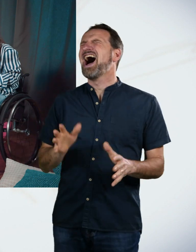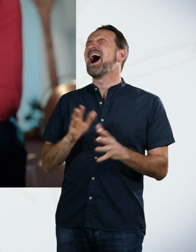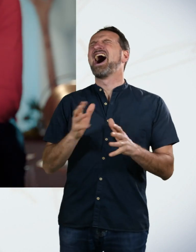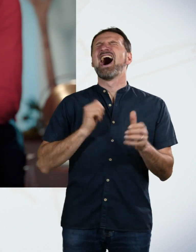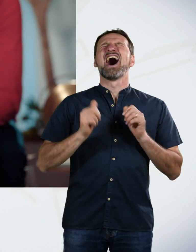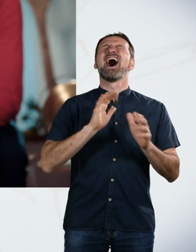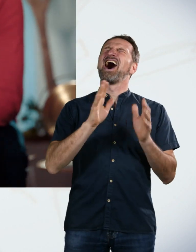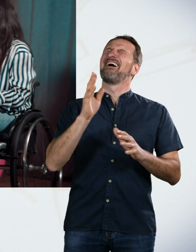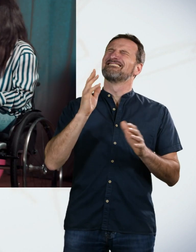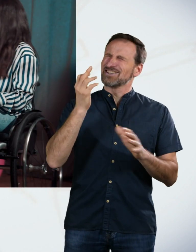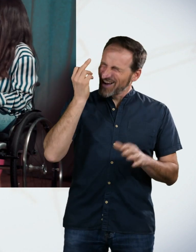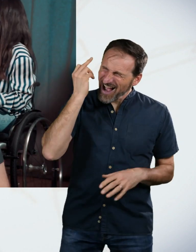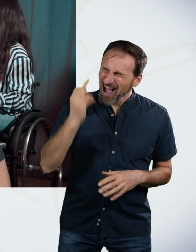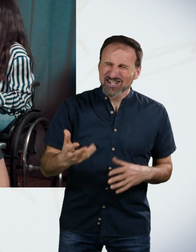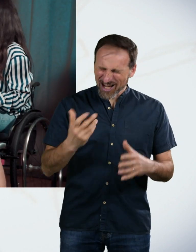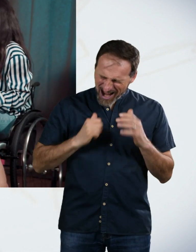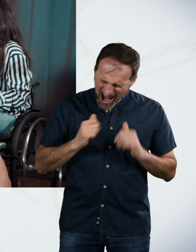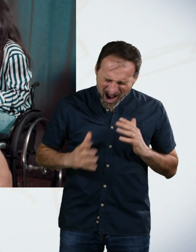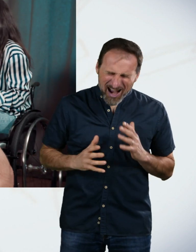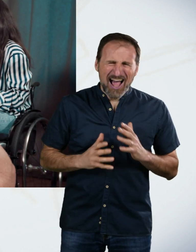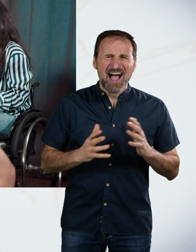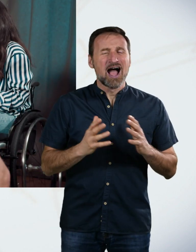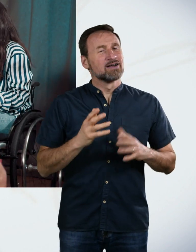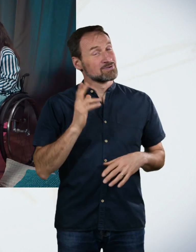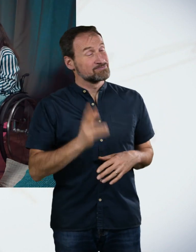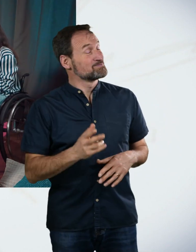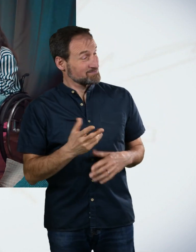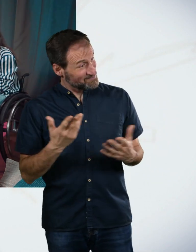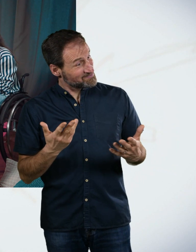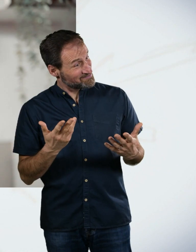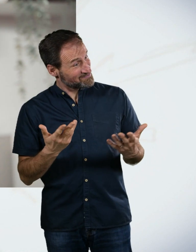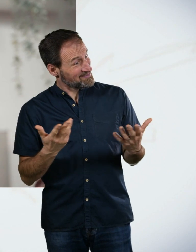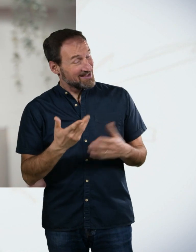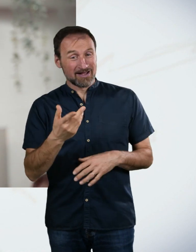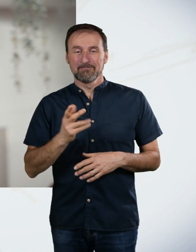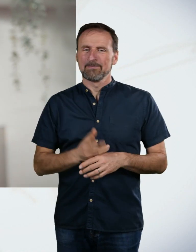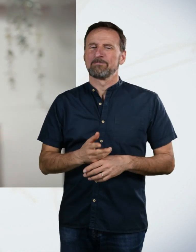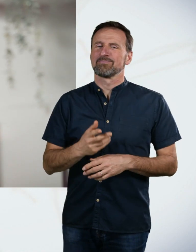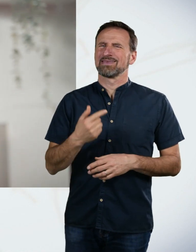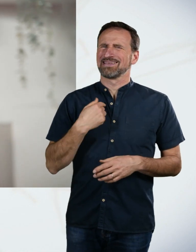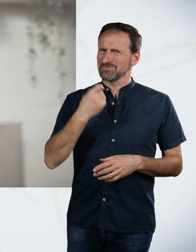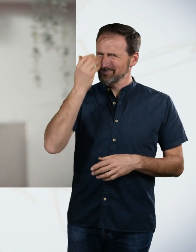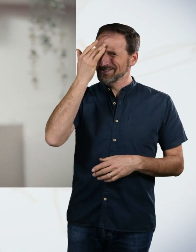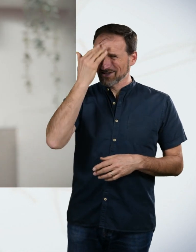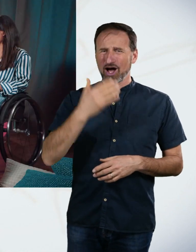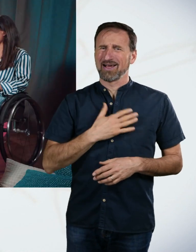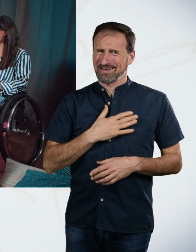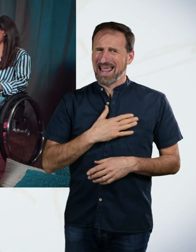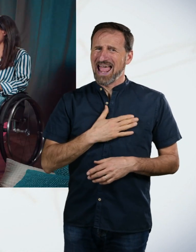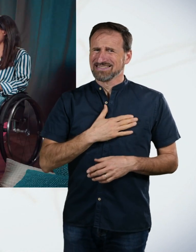Kevin, du Arsch. Guck mal, da macht schon jemand Richtigen. Atmen, atmen. Ich hab ein bisschen Sorge um meinen Herzschlag. Ja, da machen